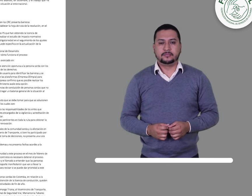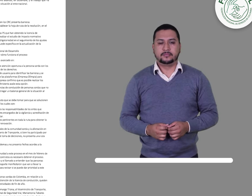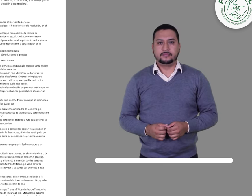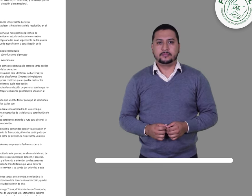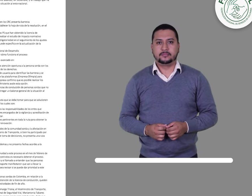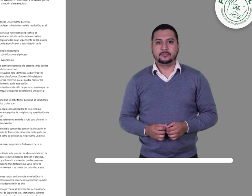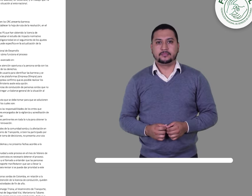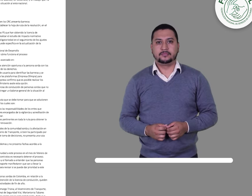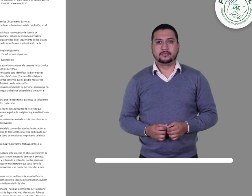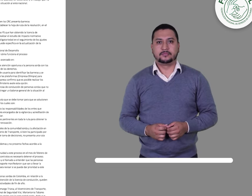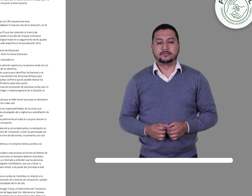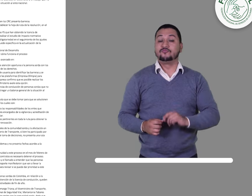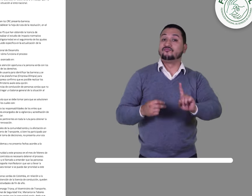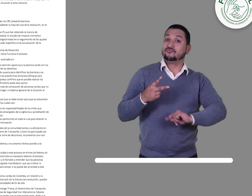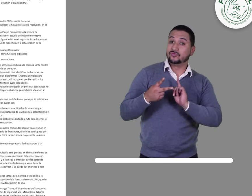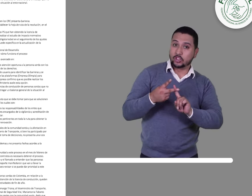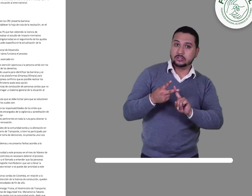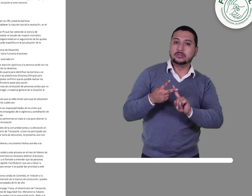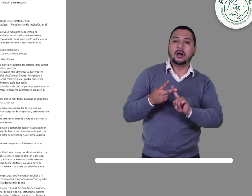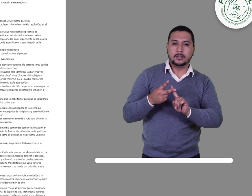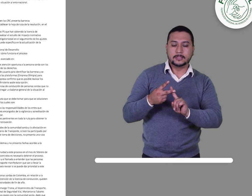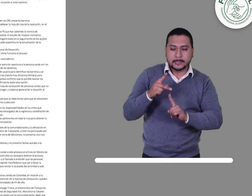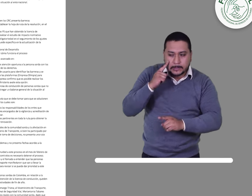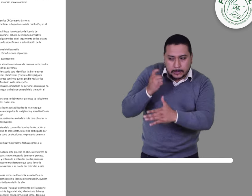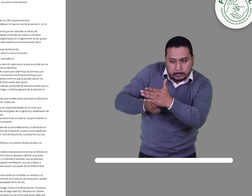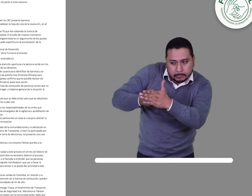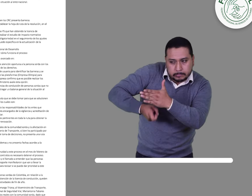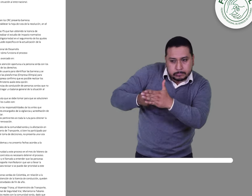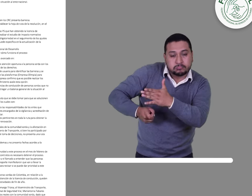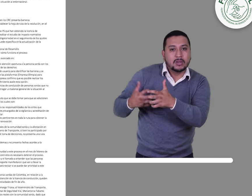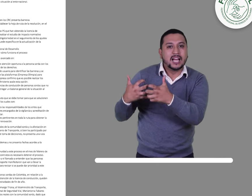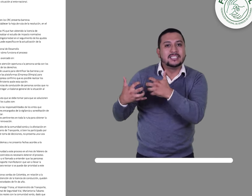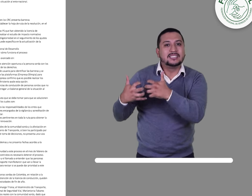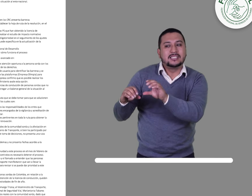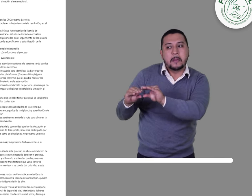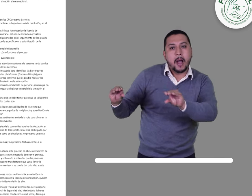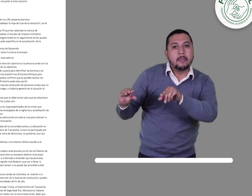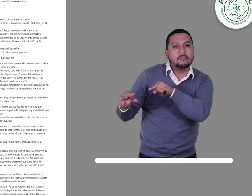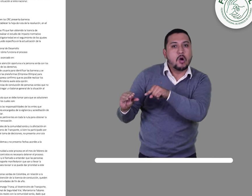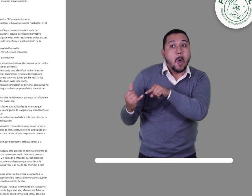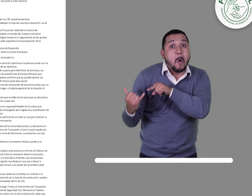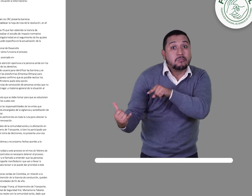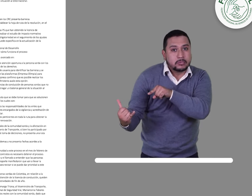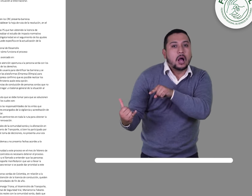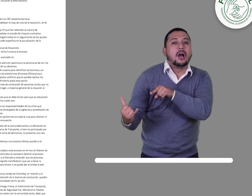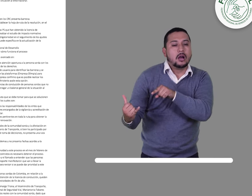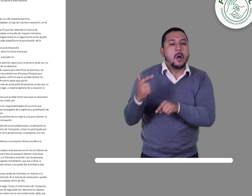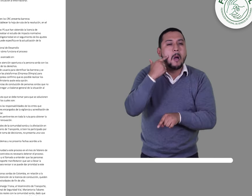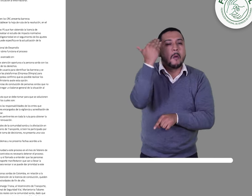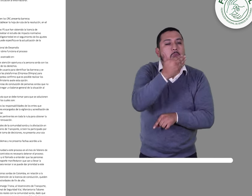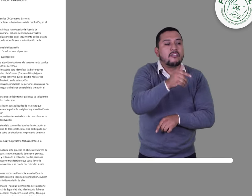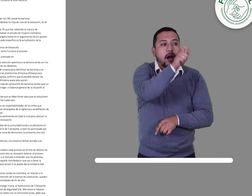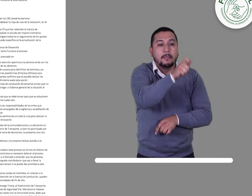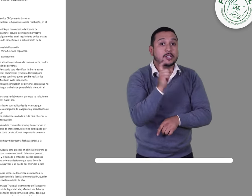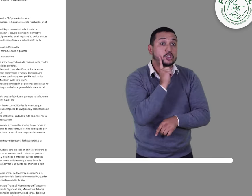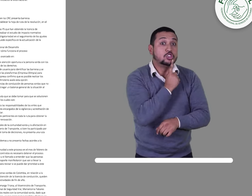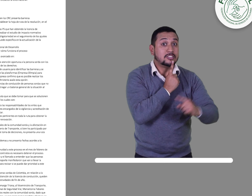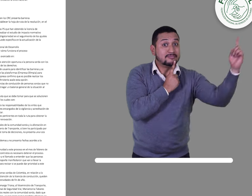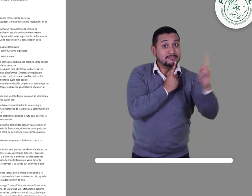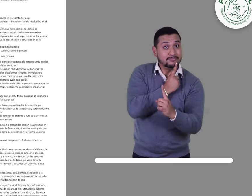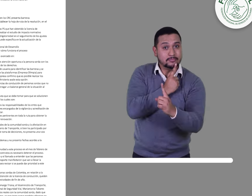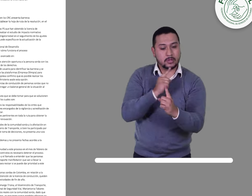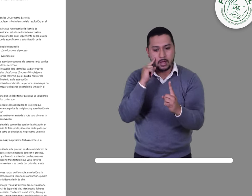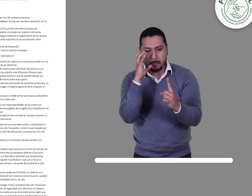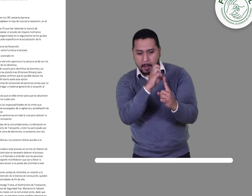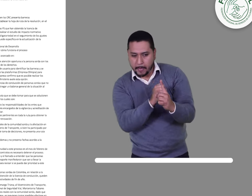2. Revisar el software existente realizando pruebas de usuario con persona sorda para identificar